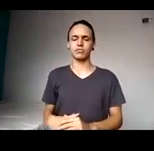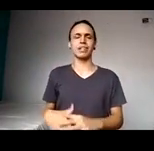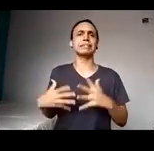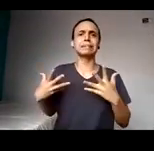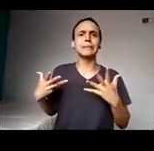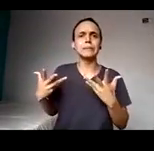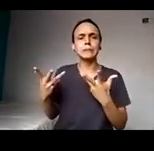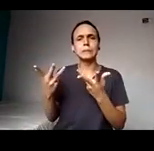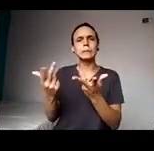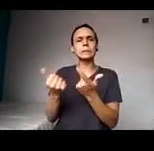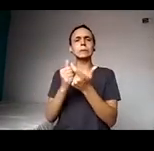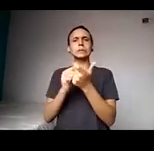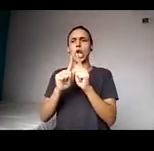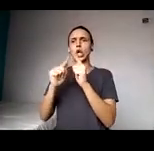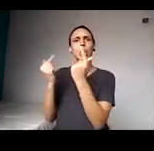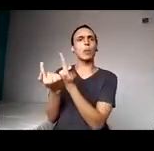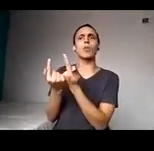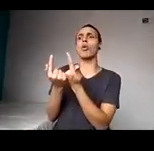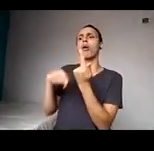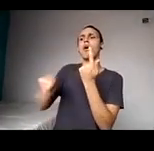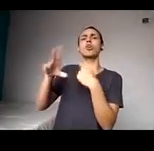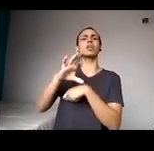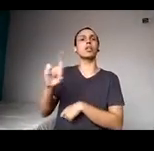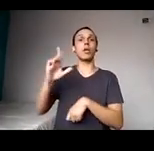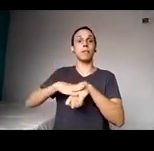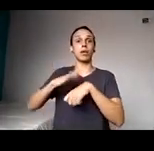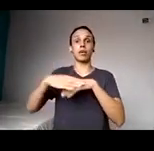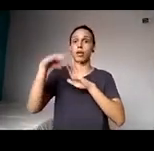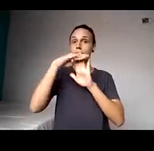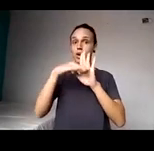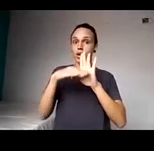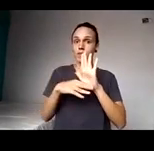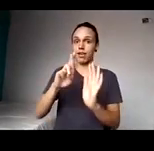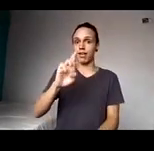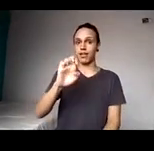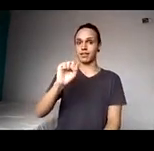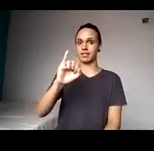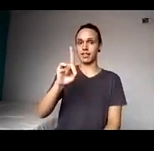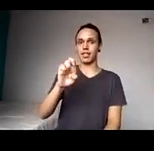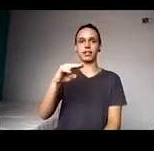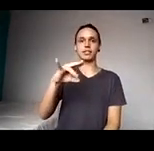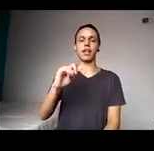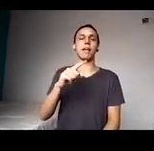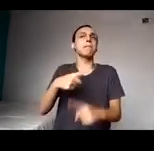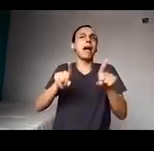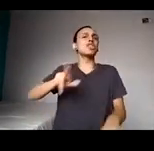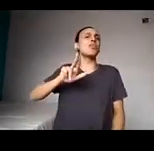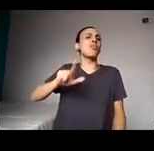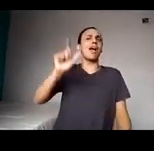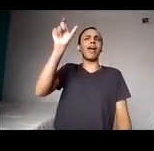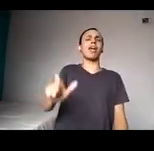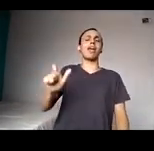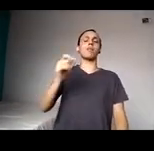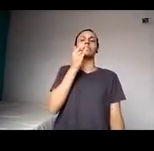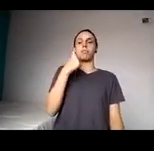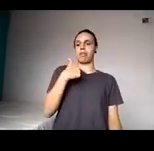de pessoas, né? Enfim, que são coordenadores dos programas de residências, que não porque são profissionais de saúde, a gente domina todo o